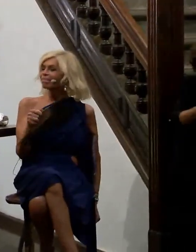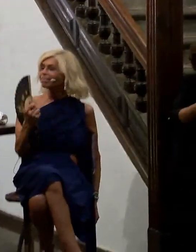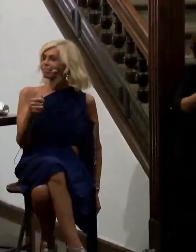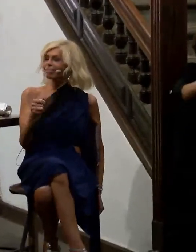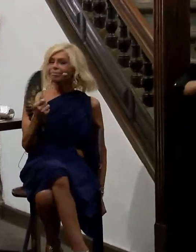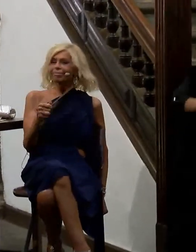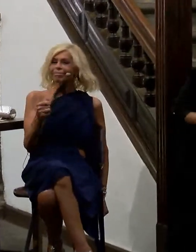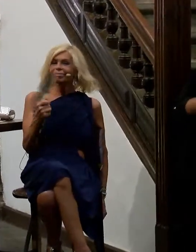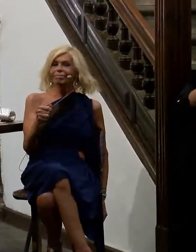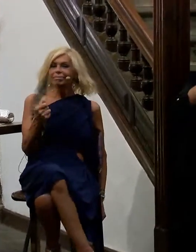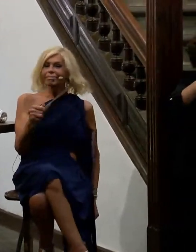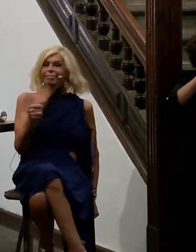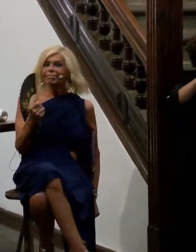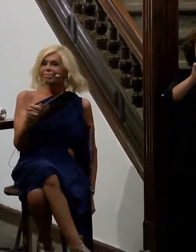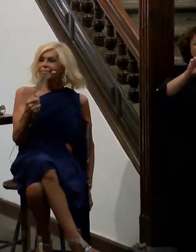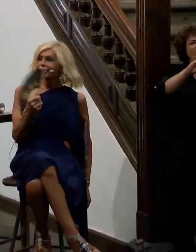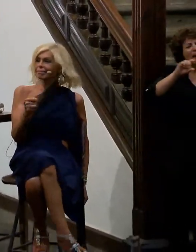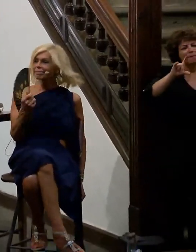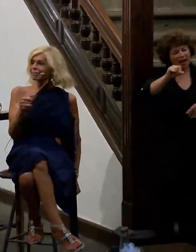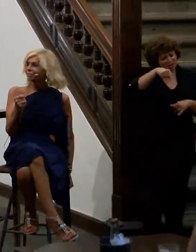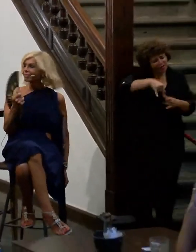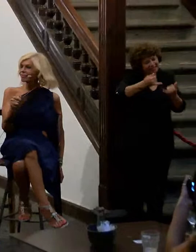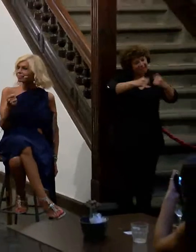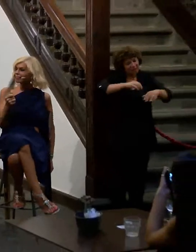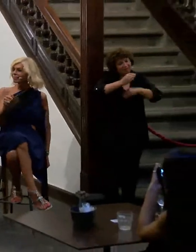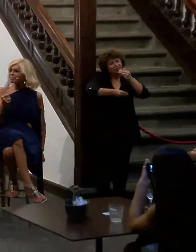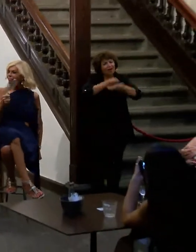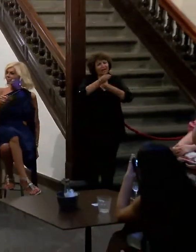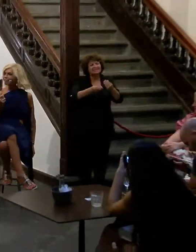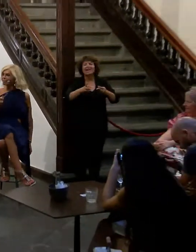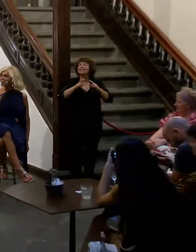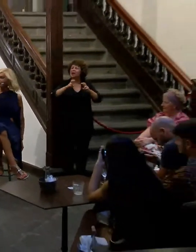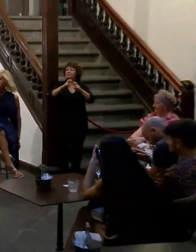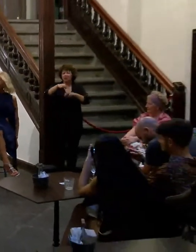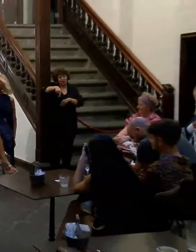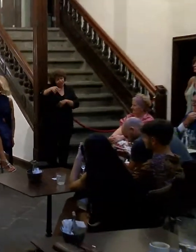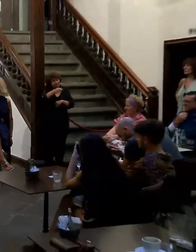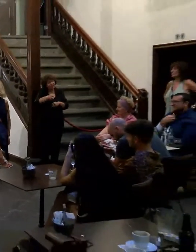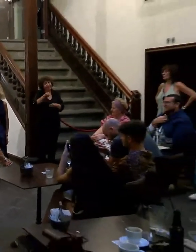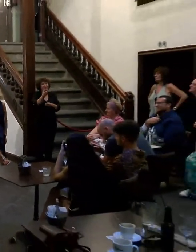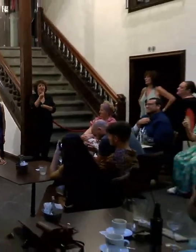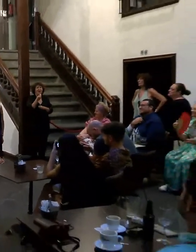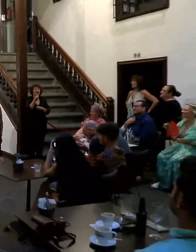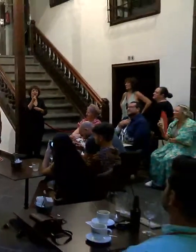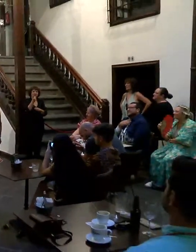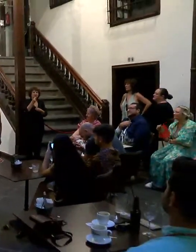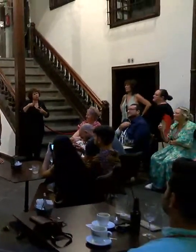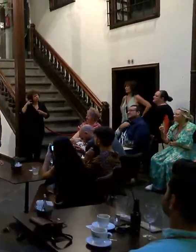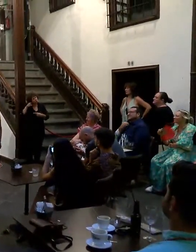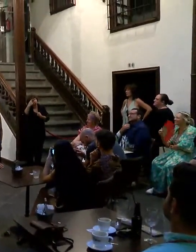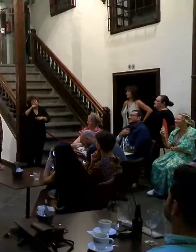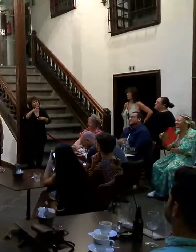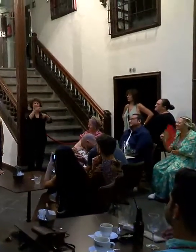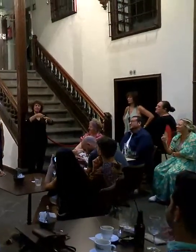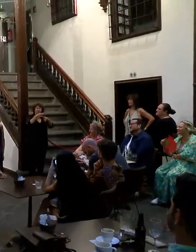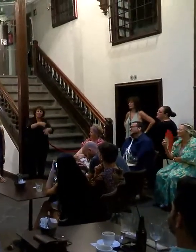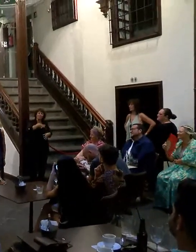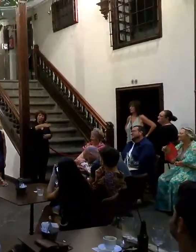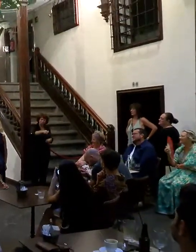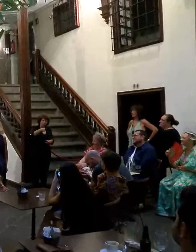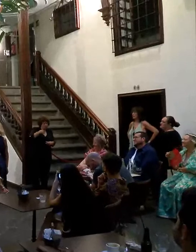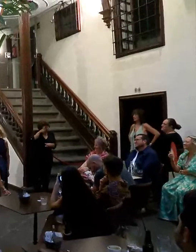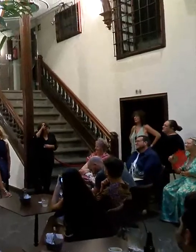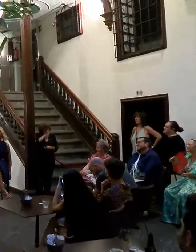Sobepal para estar en este evento y te esperamos también en la isla bonita cada vez que puedas venir sabes que siempre que puedo aquí estamos